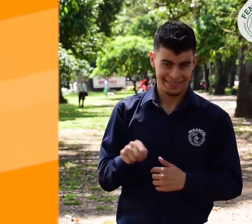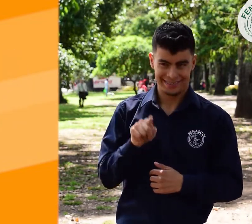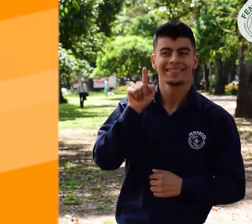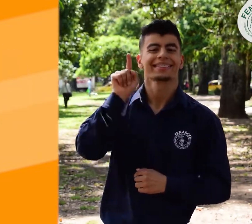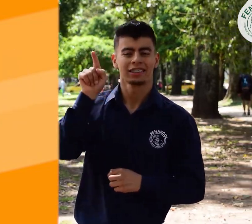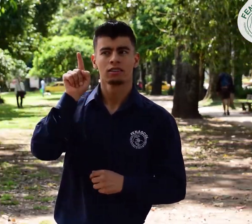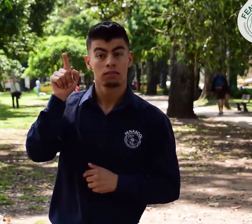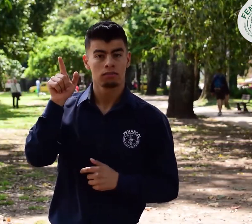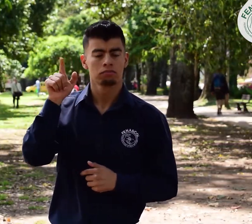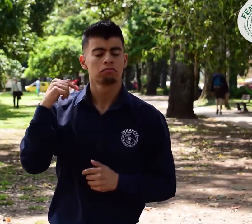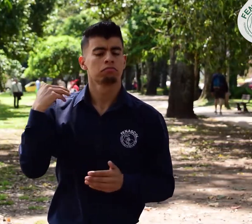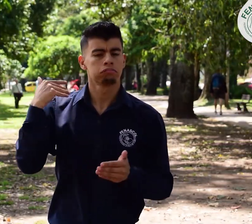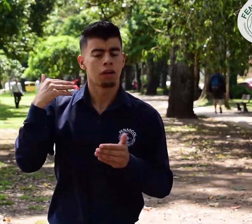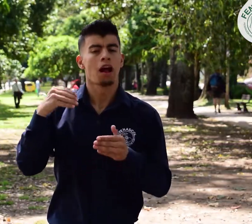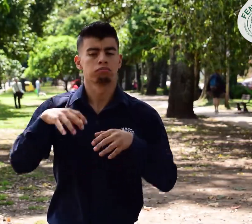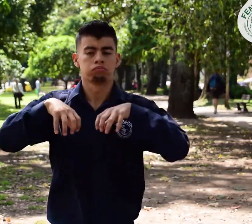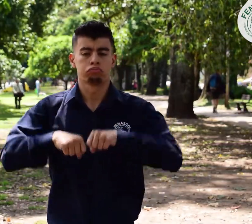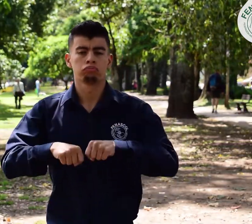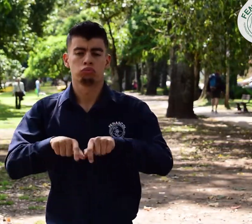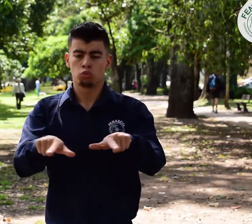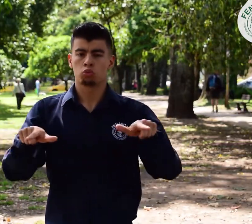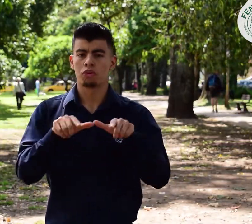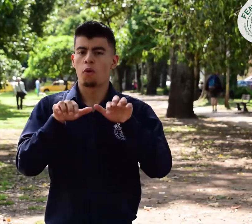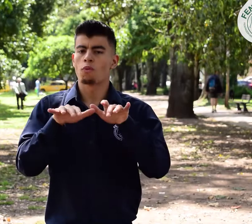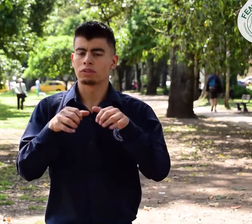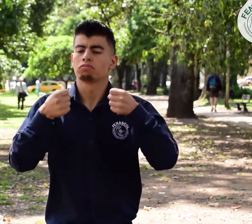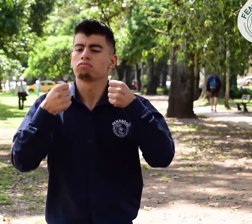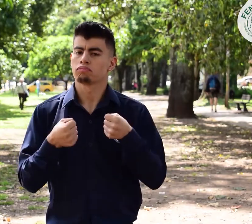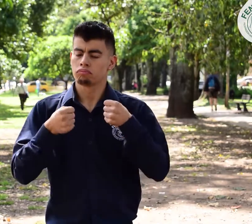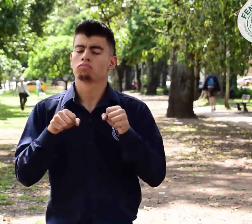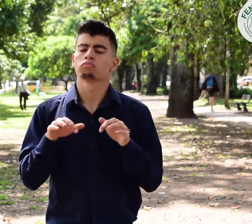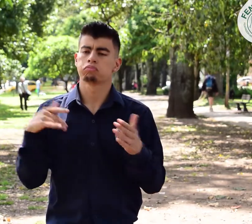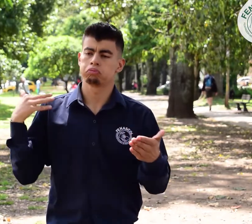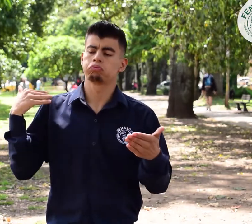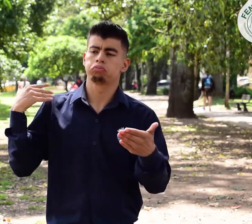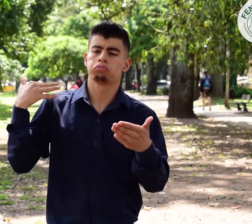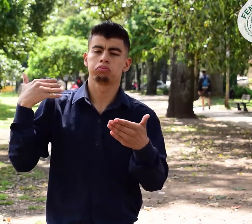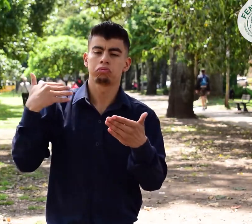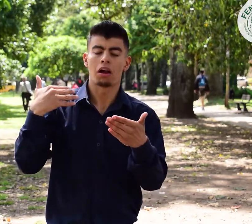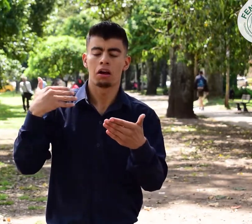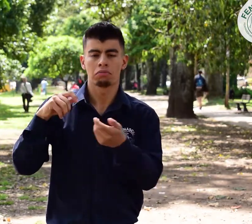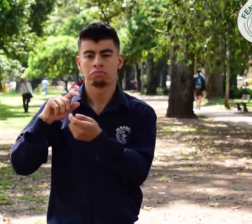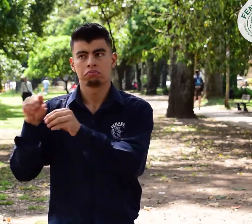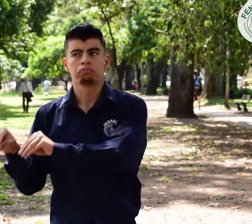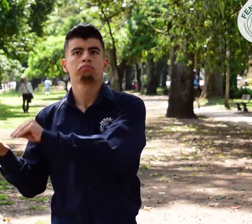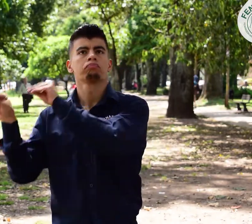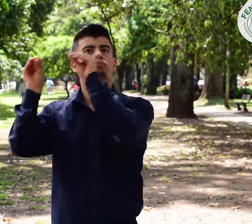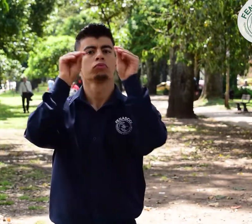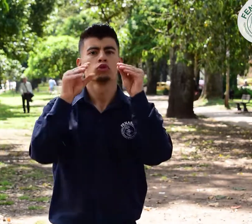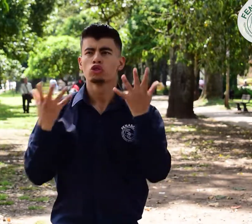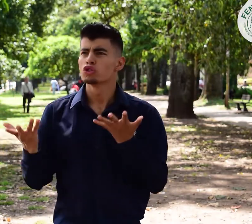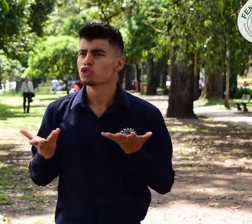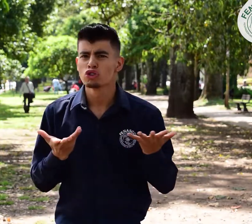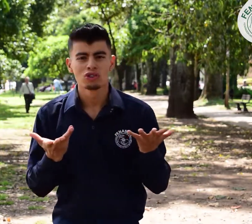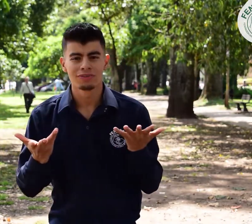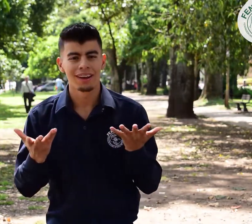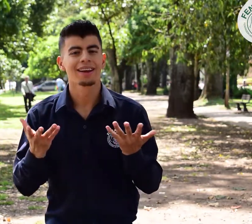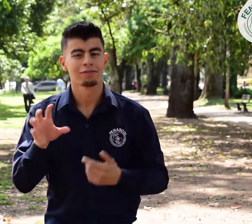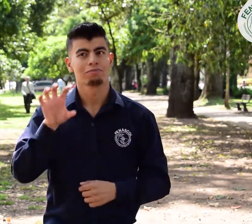allí se instalaría la sede de la organización pero tiempo después se traslada a finlandia